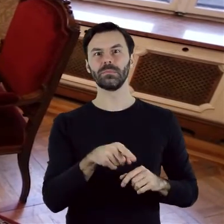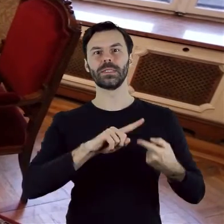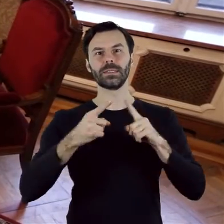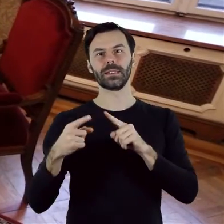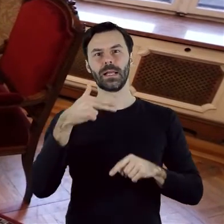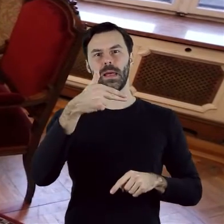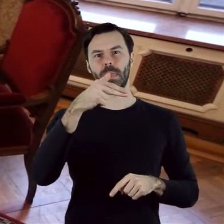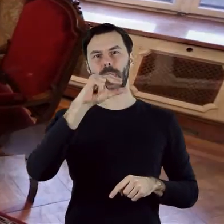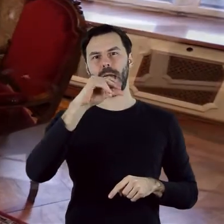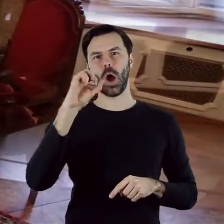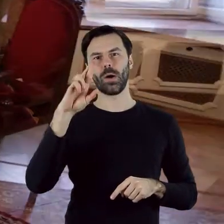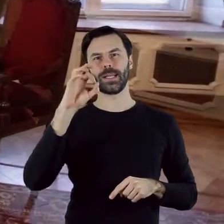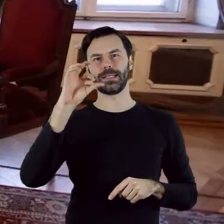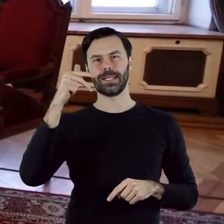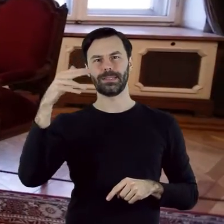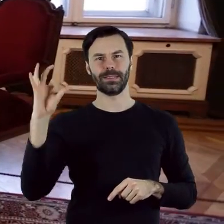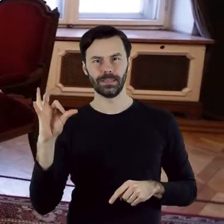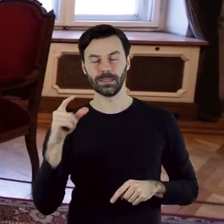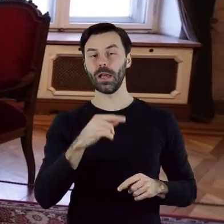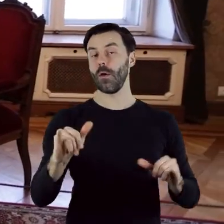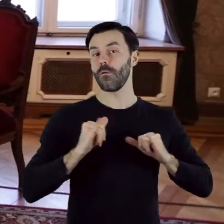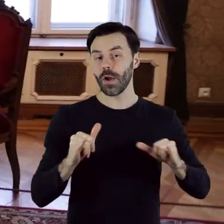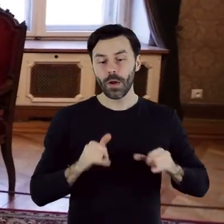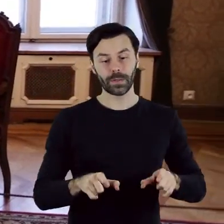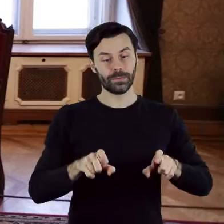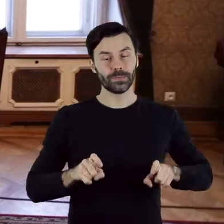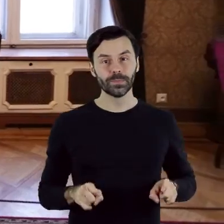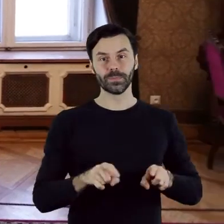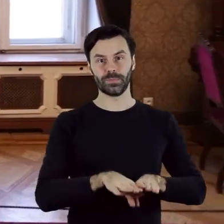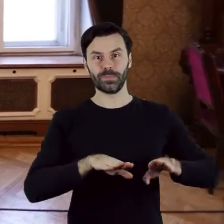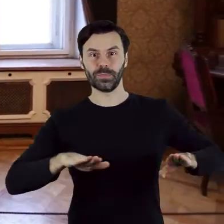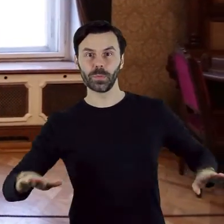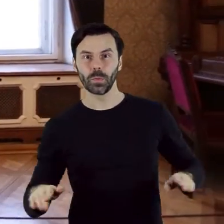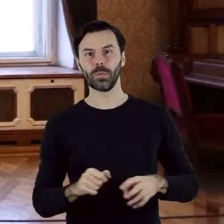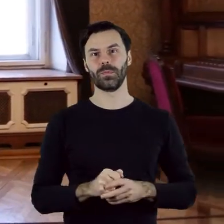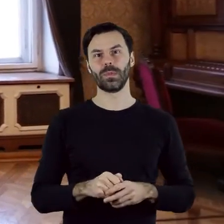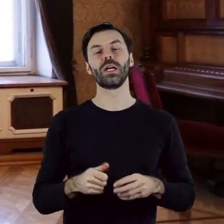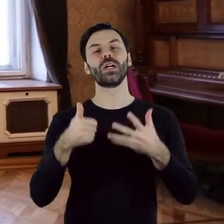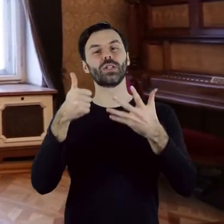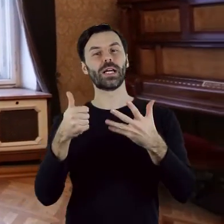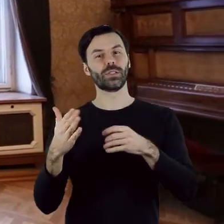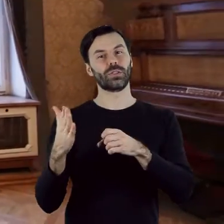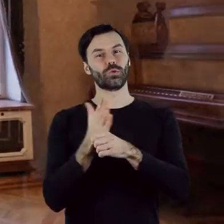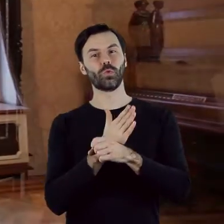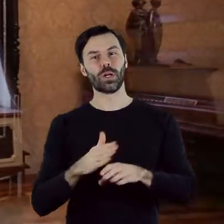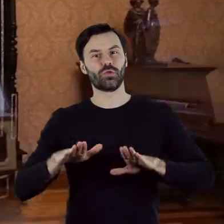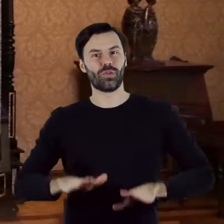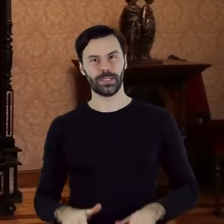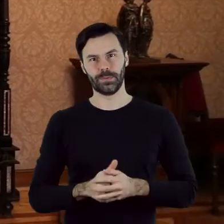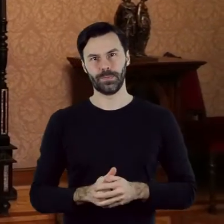neorenesansowym. Wygodna sofa, stół, dwa fotele oraz sześć krzeseł. Oprócz nich na